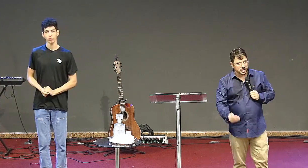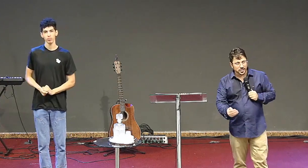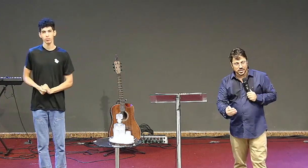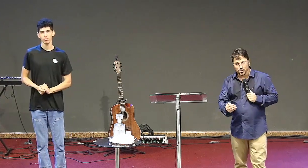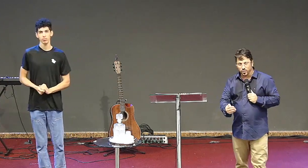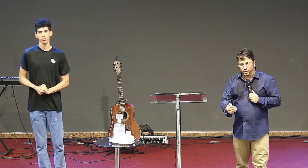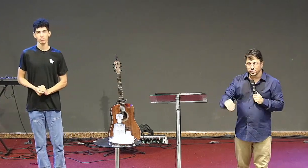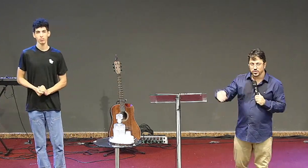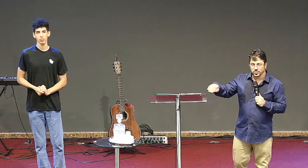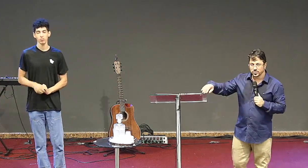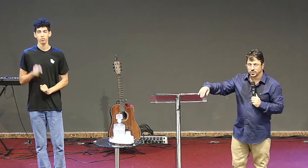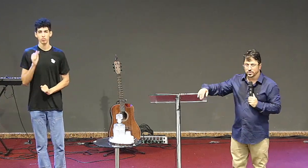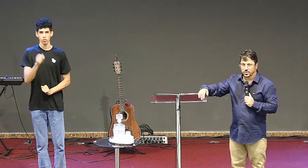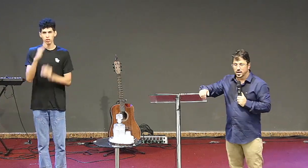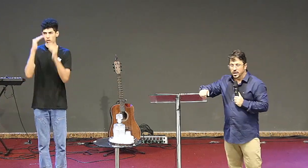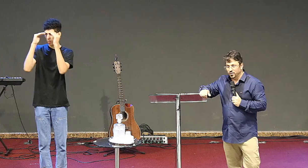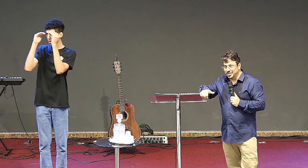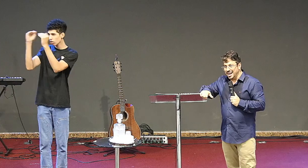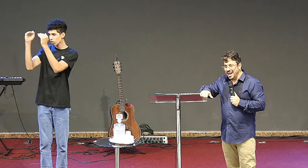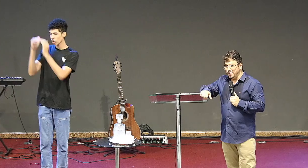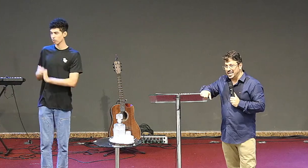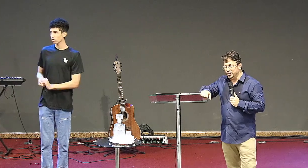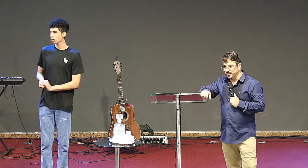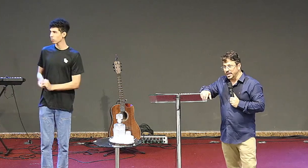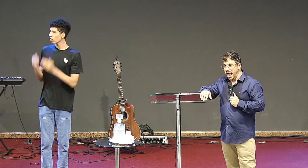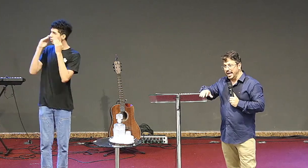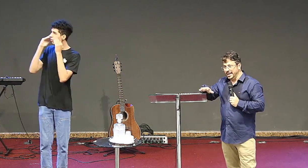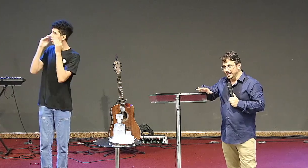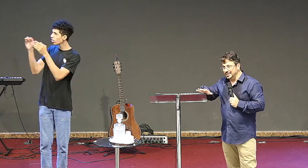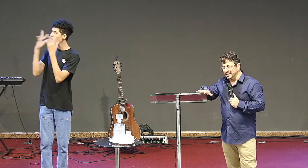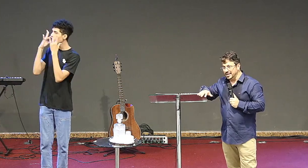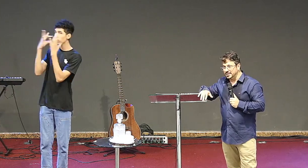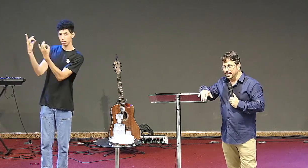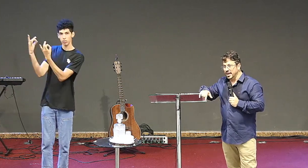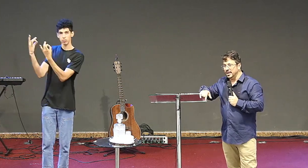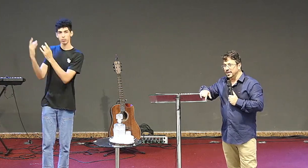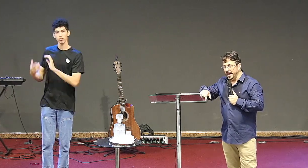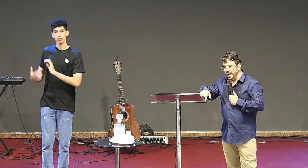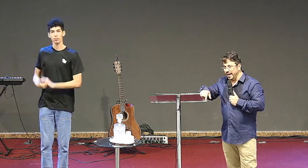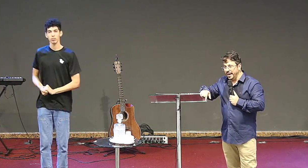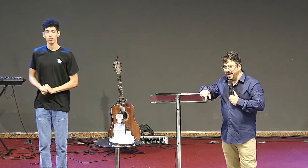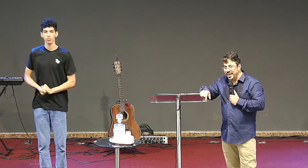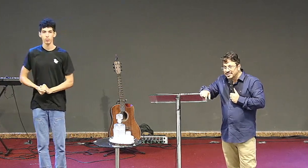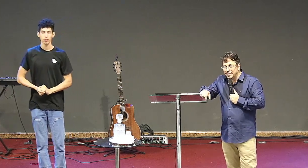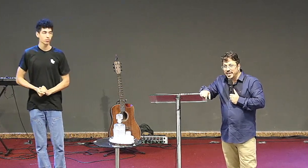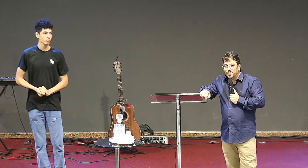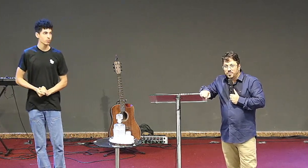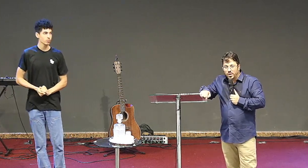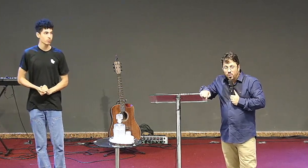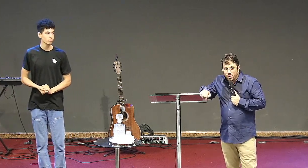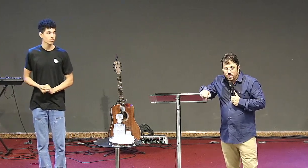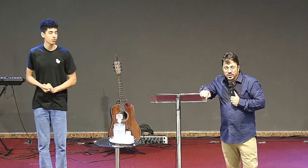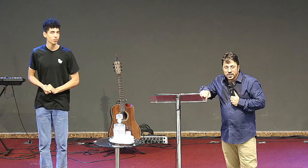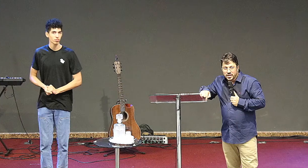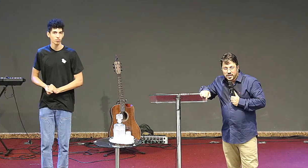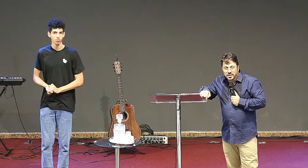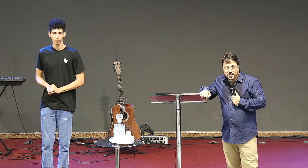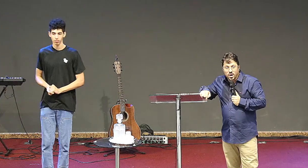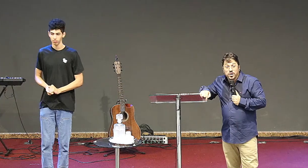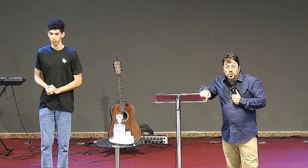você está dando ouvidos você é capaz de virar e dizer assim essa daí me pegou